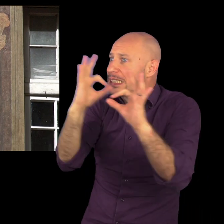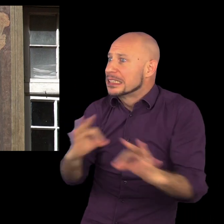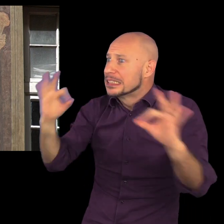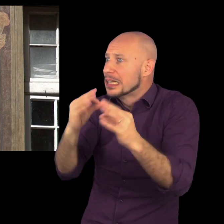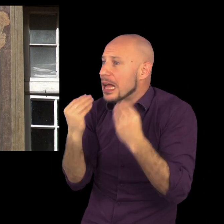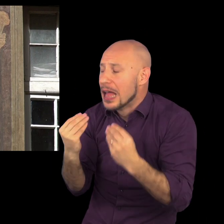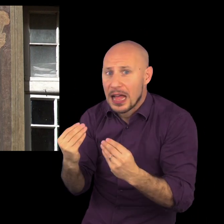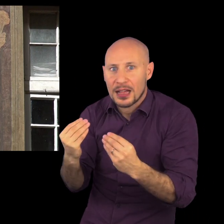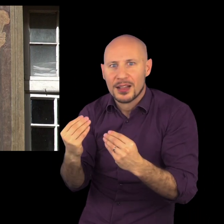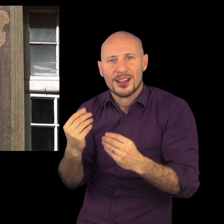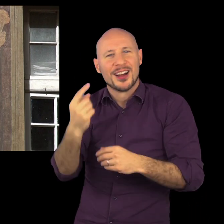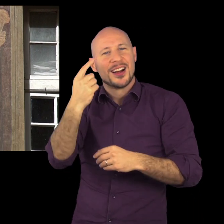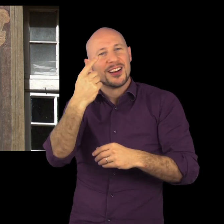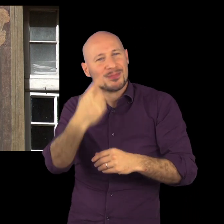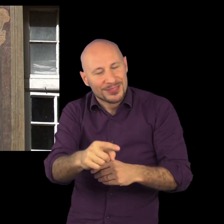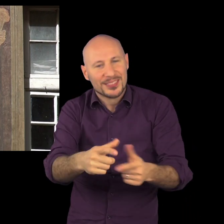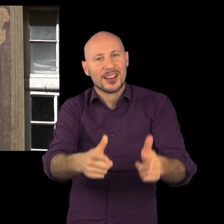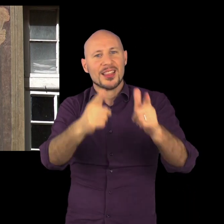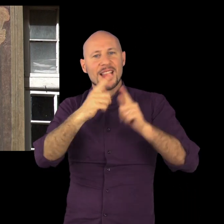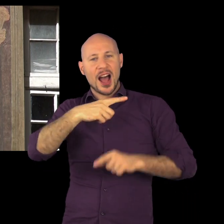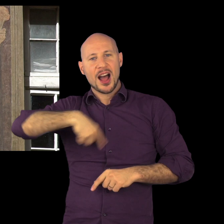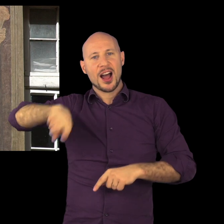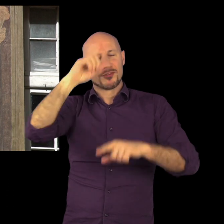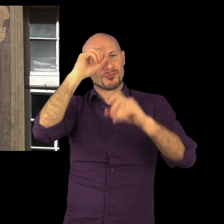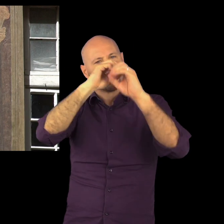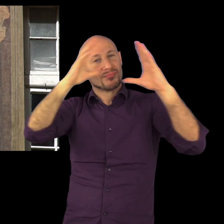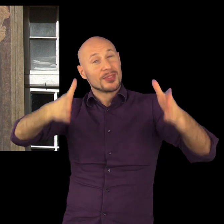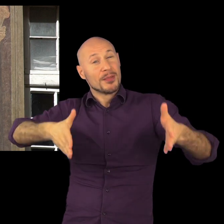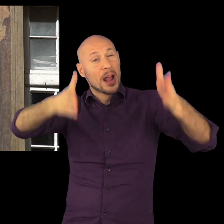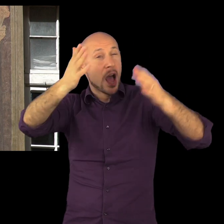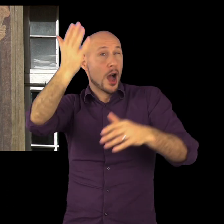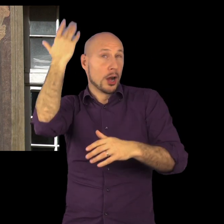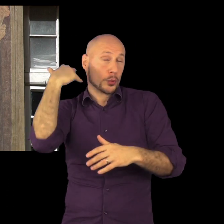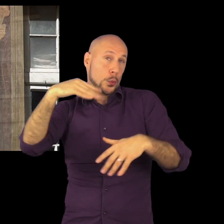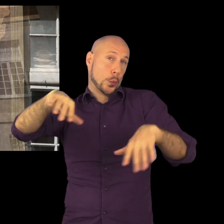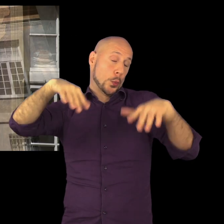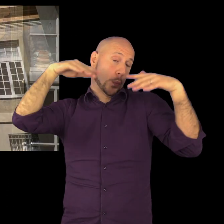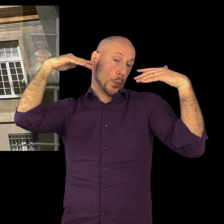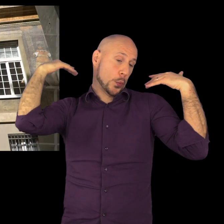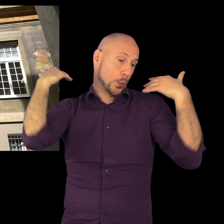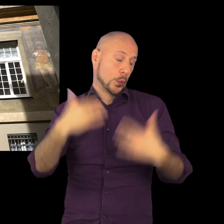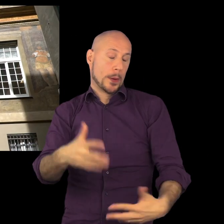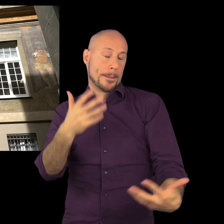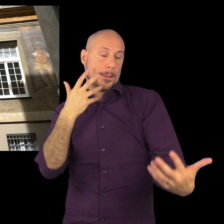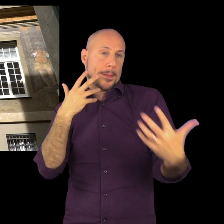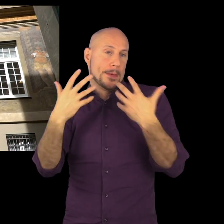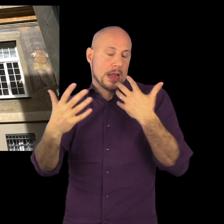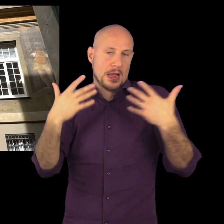esclamò «Voi avete si bella opera di Raffaello e non avete smania di farmela vedere». Ebbene, questo ci permette di comprendere cosa